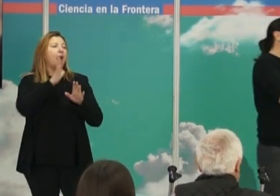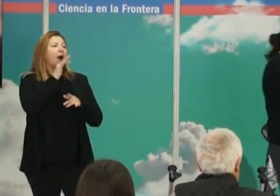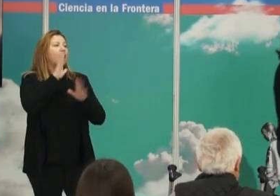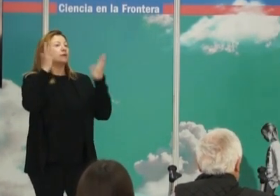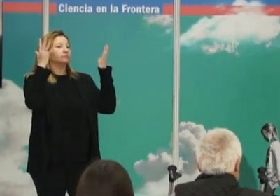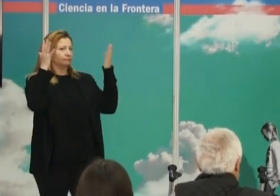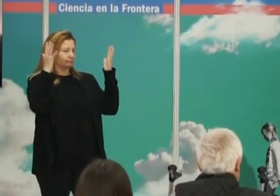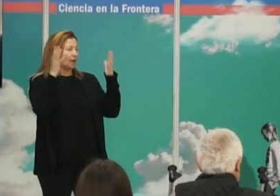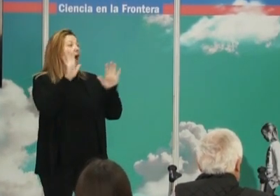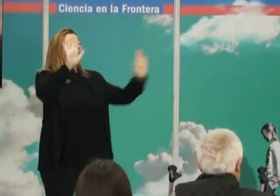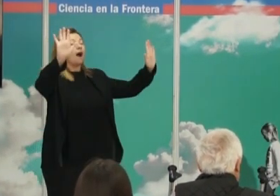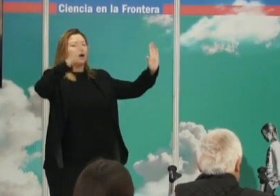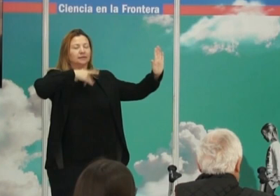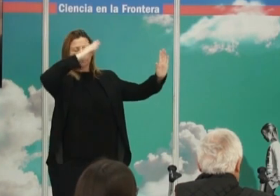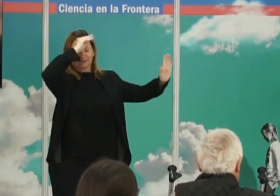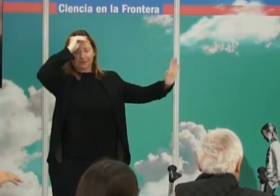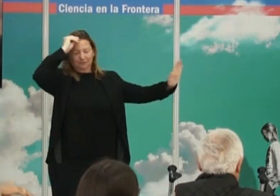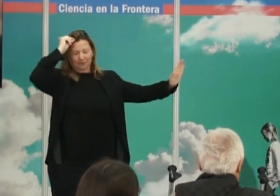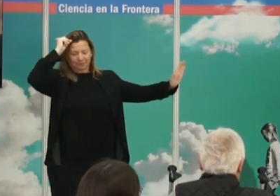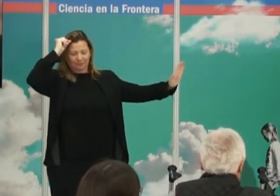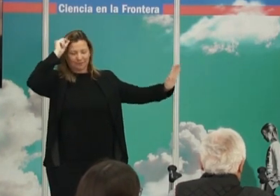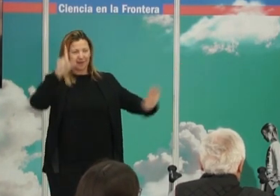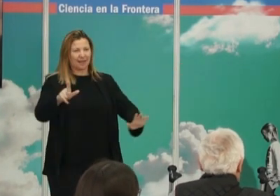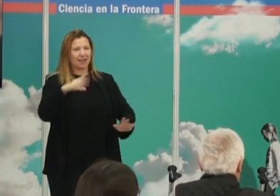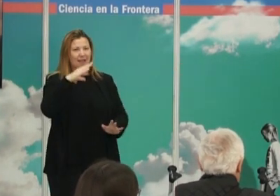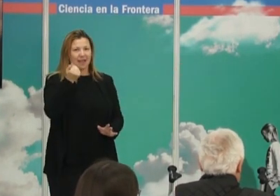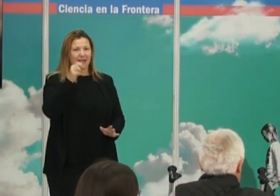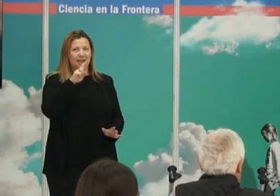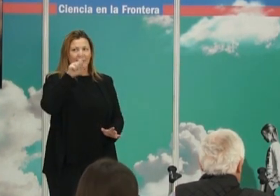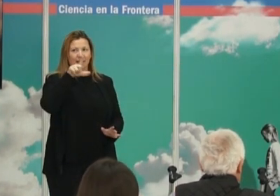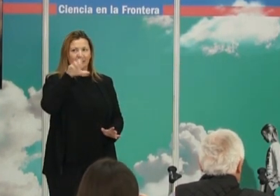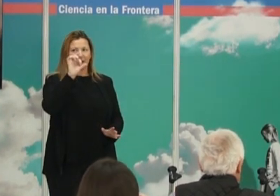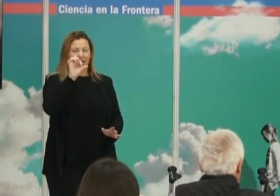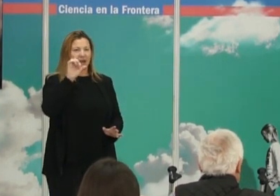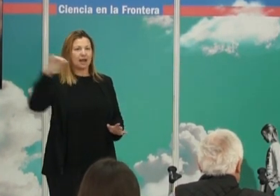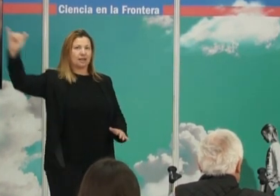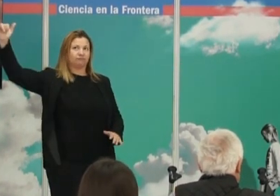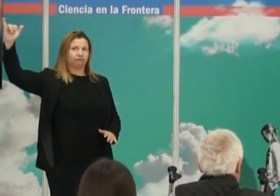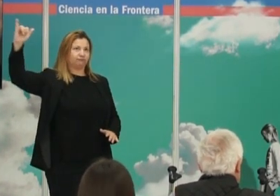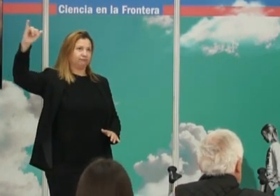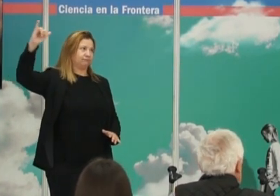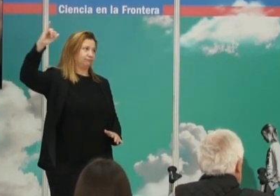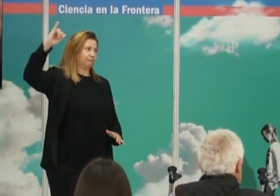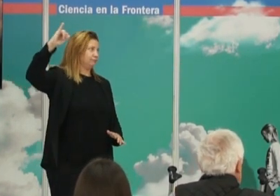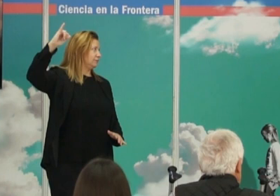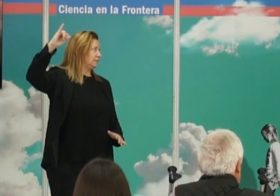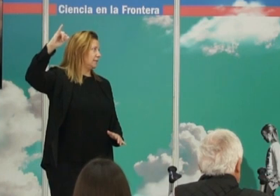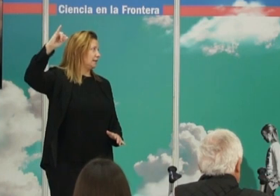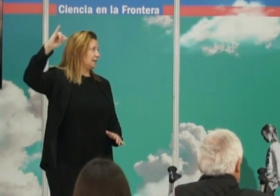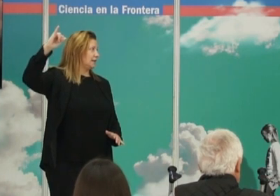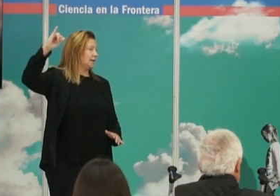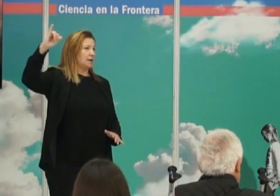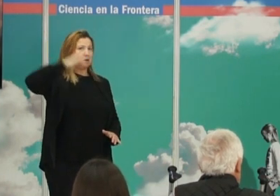Tengo que decir que Carles se ha cogido un avión de Barcelona esta